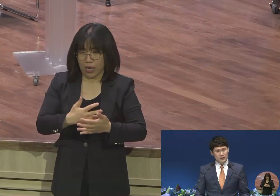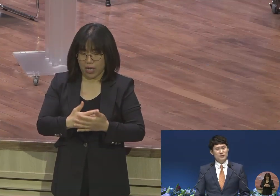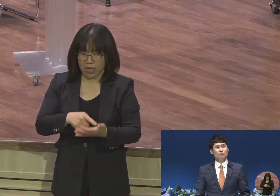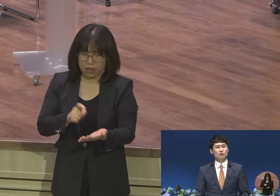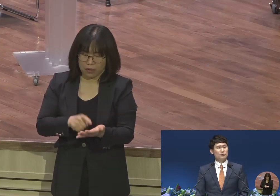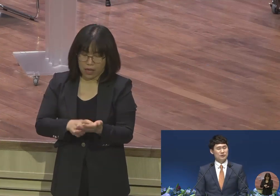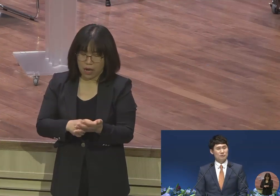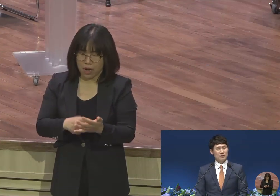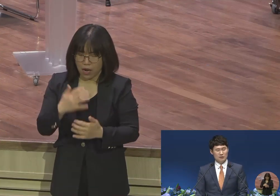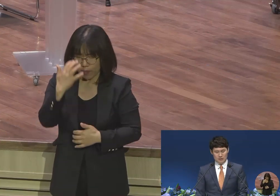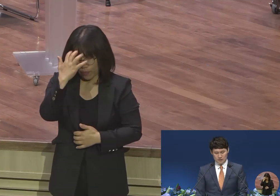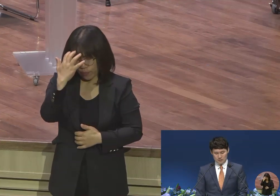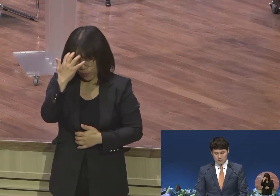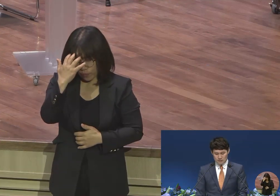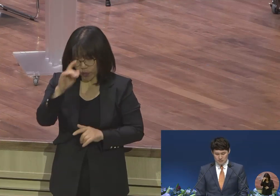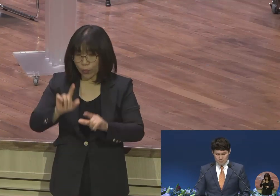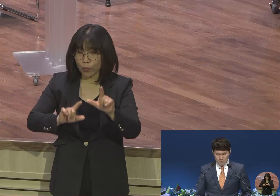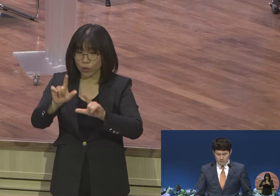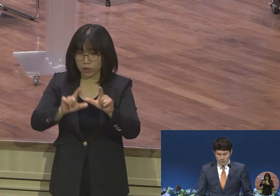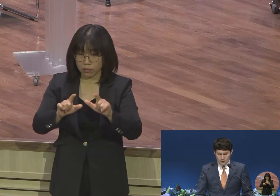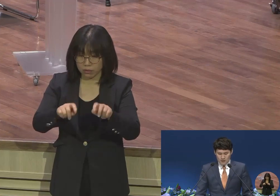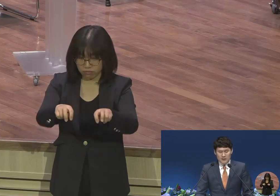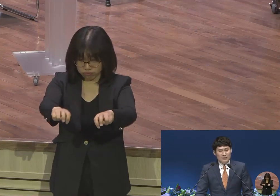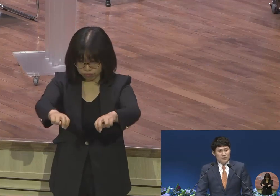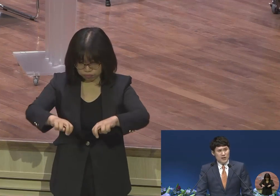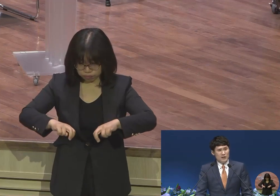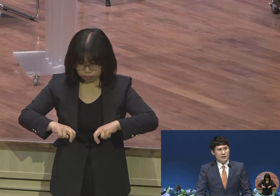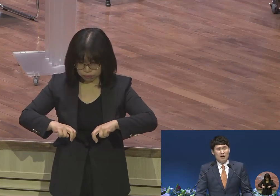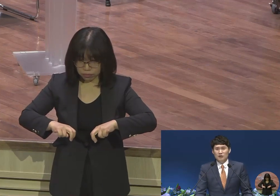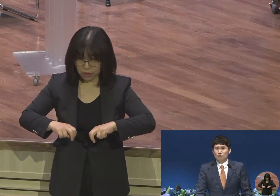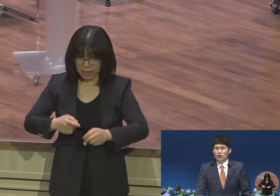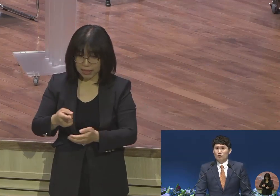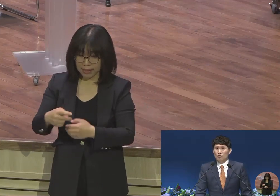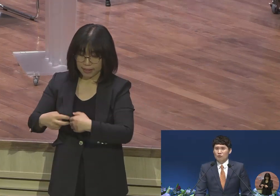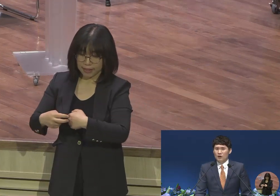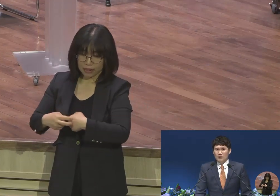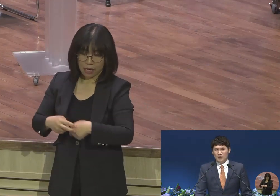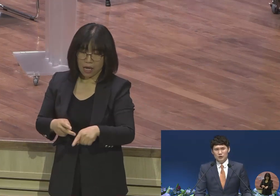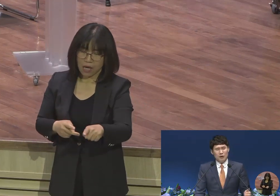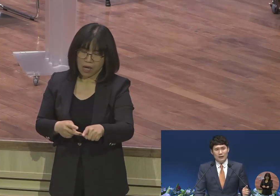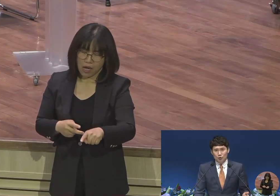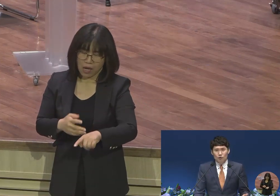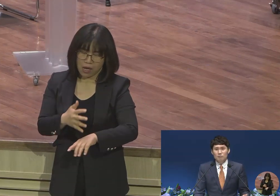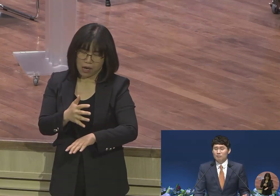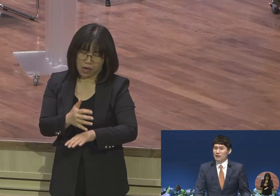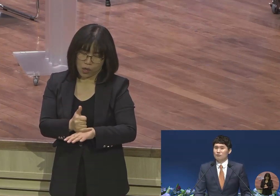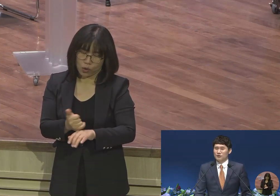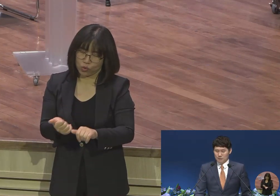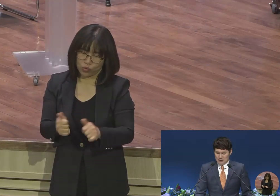차이는 모습이었습니다 의사는 최악의 상황을 염두에 두고 계속 안 좋은 것만 말하고 있습니다